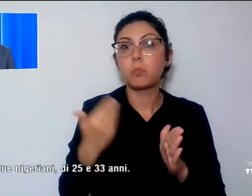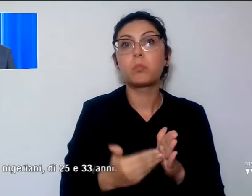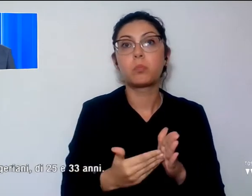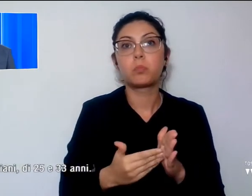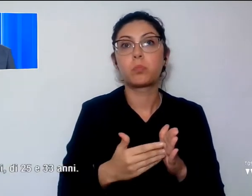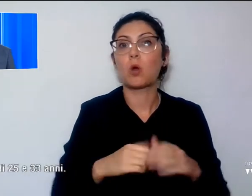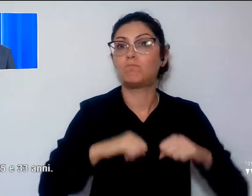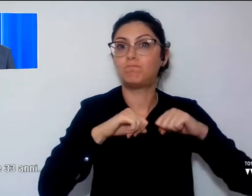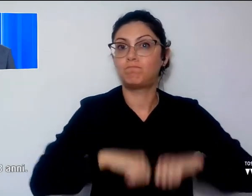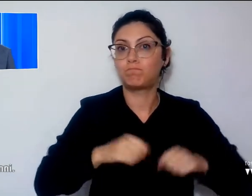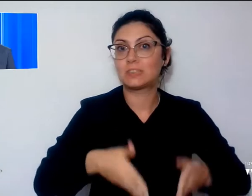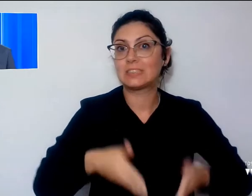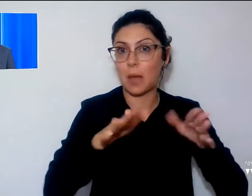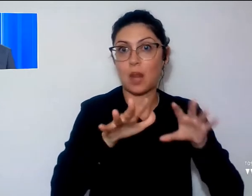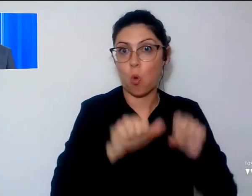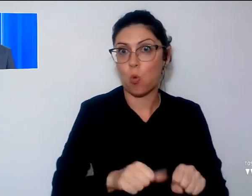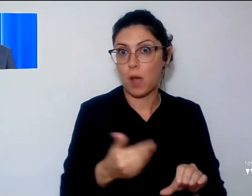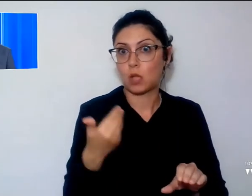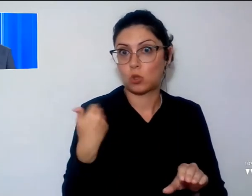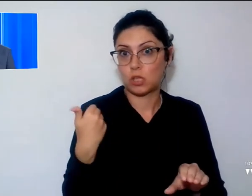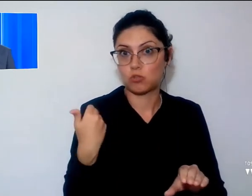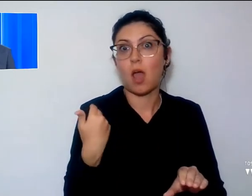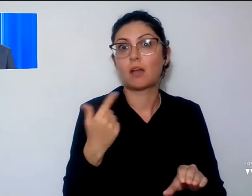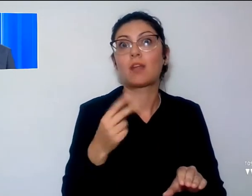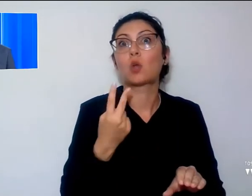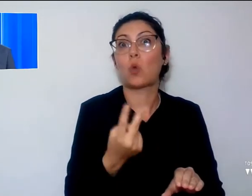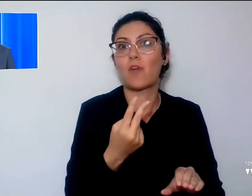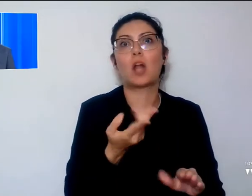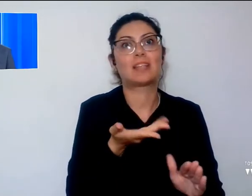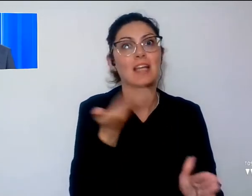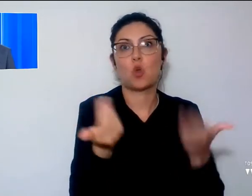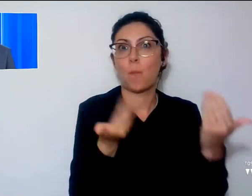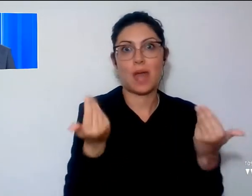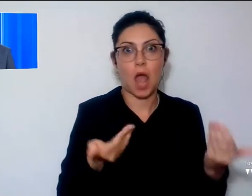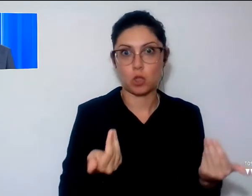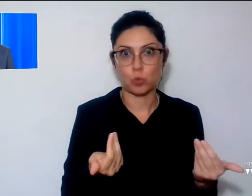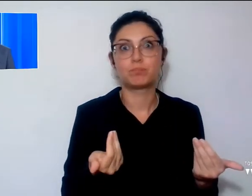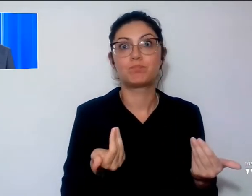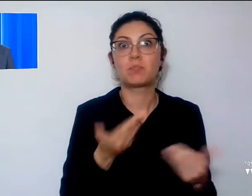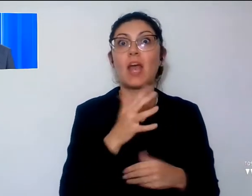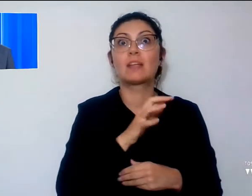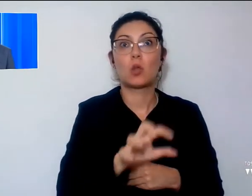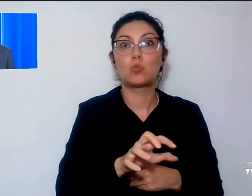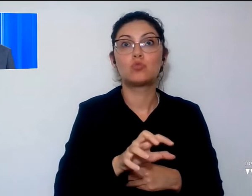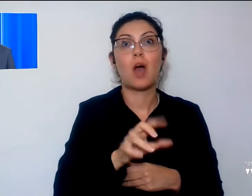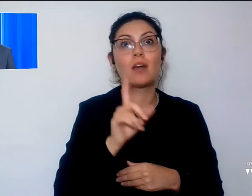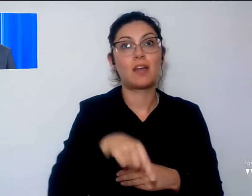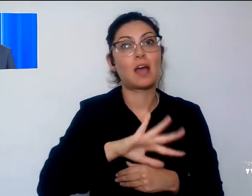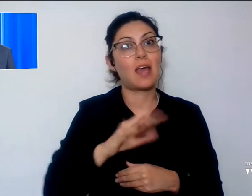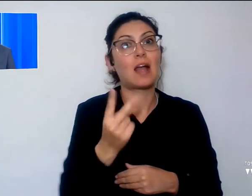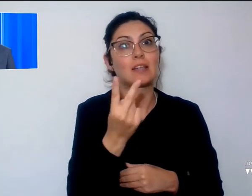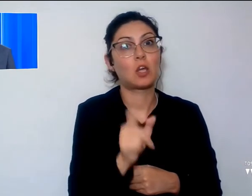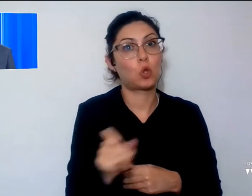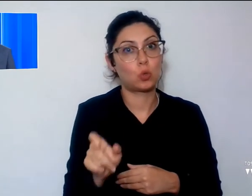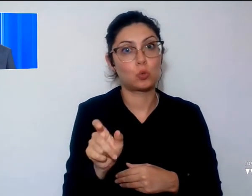occupato recentemente, sgomberato due volte. Denunciati anche altri due nigeriani di